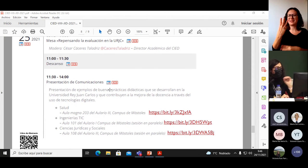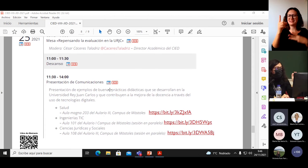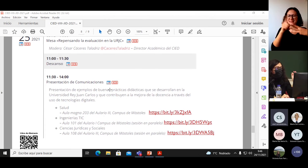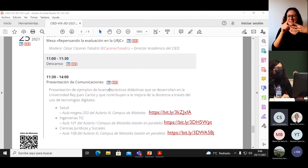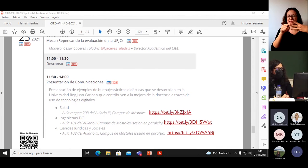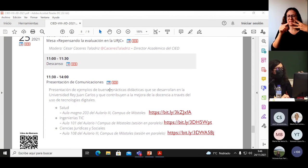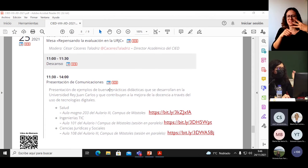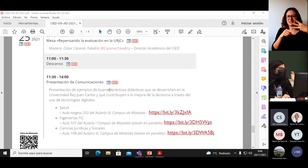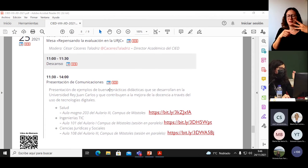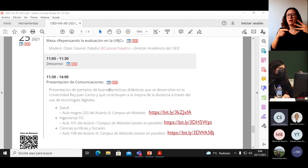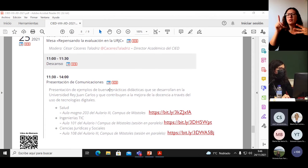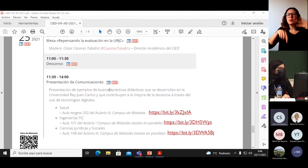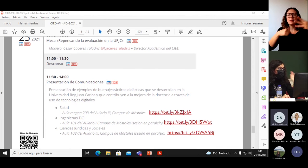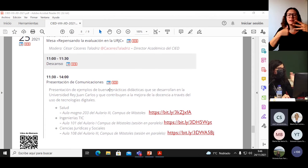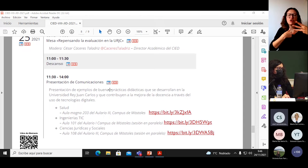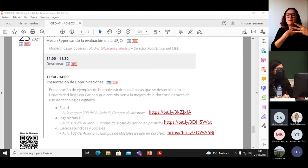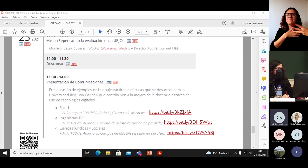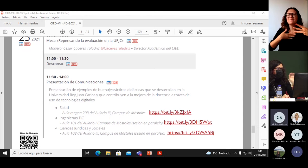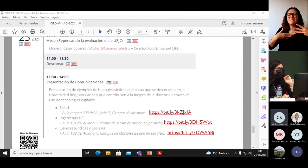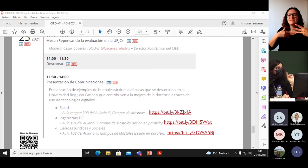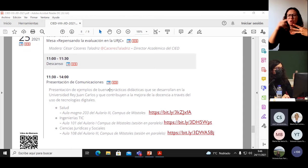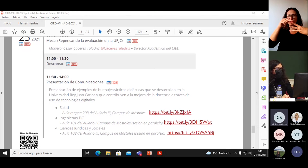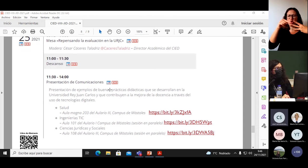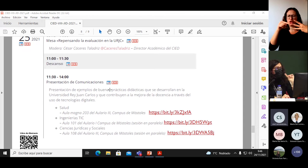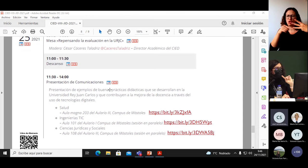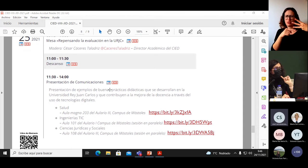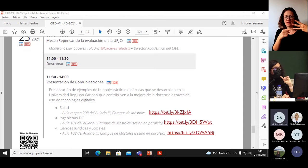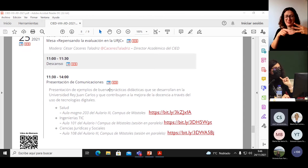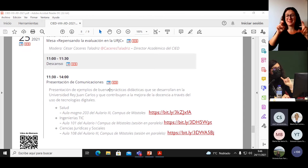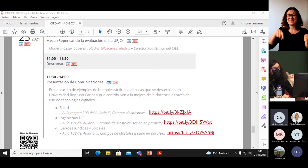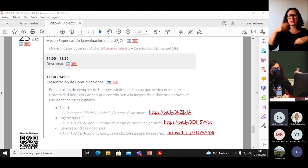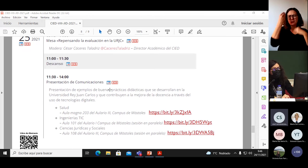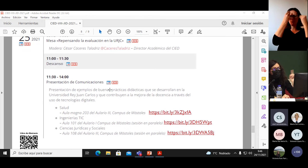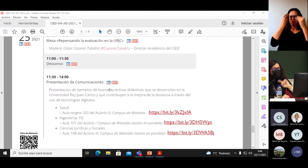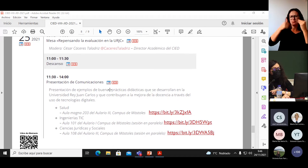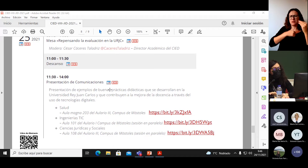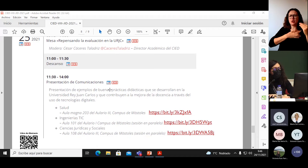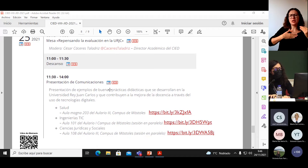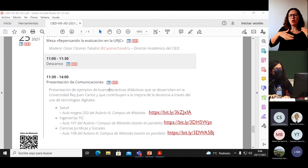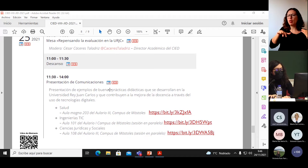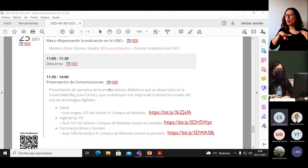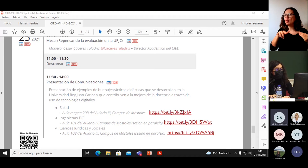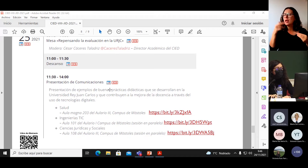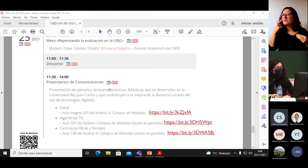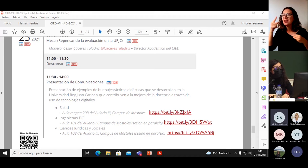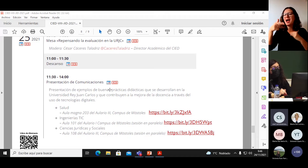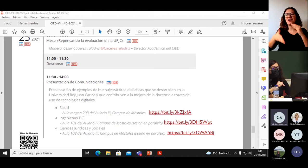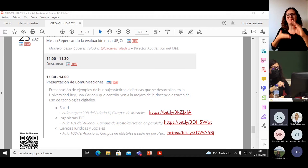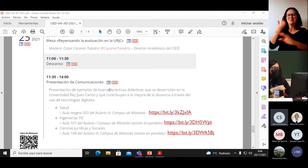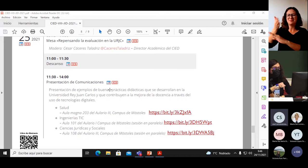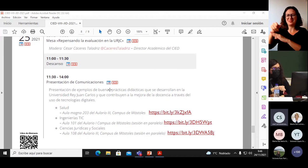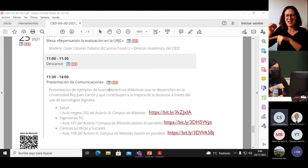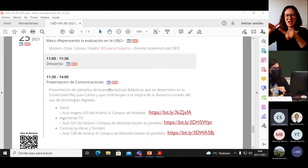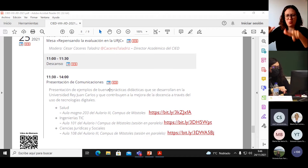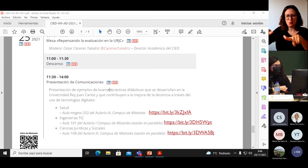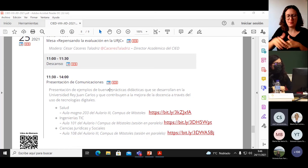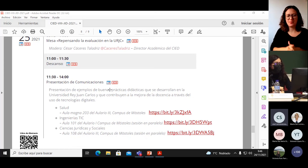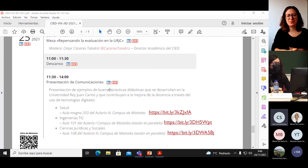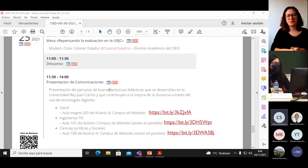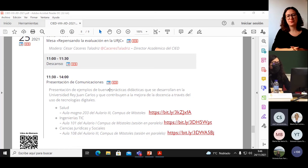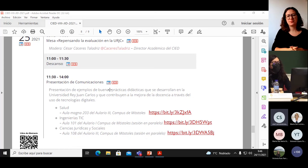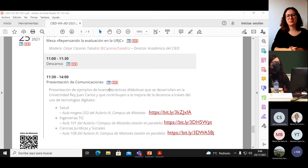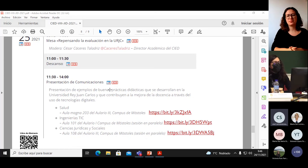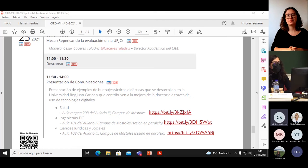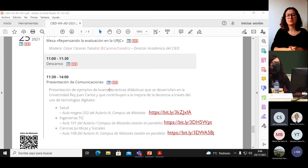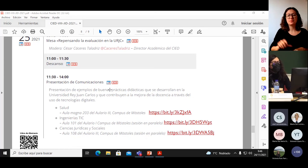Tenemos que ver dónde queremos en el descanso, dónde queremos asistir, dónde queramos asistir, nos vamos al aula correspondiente. Salud es en esta misma